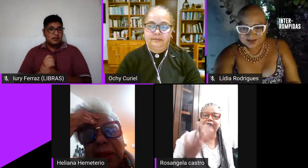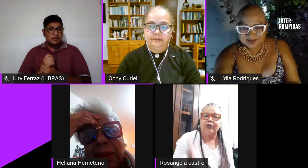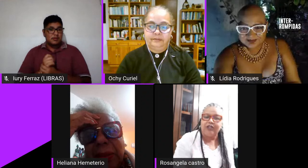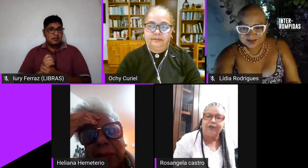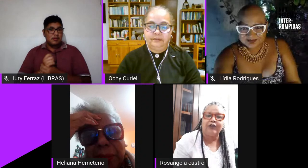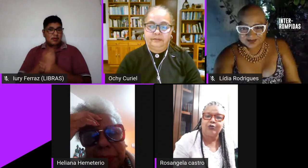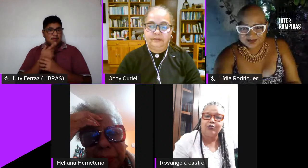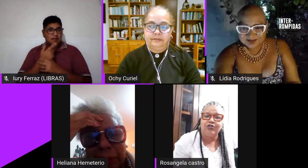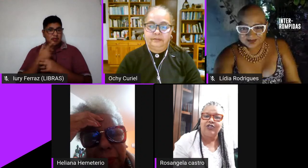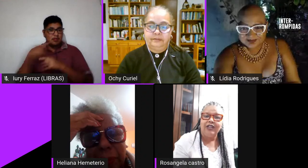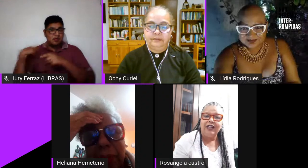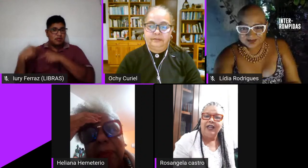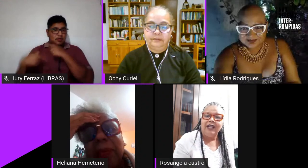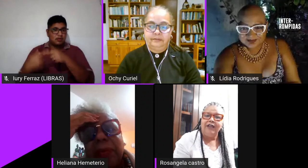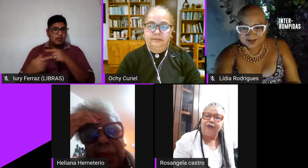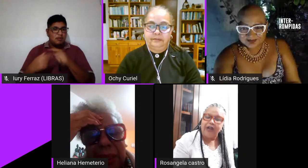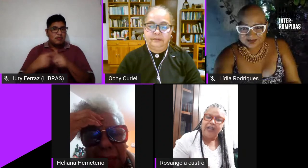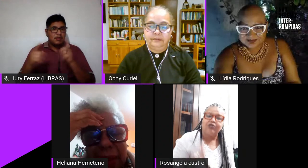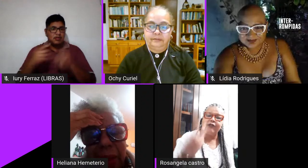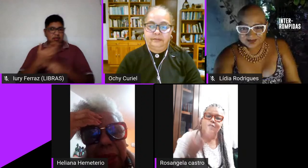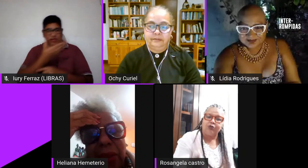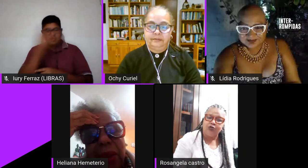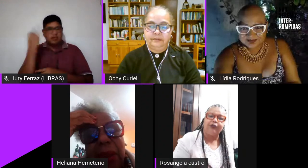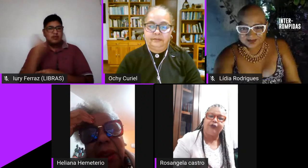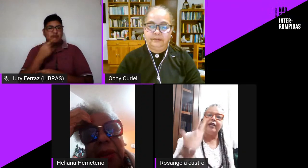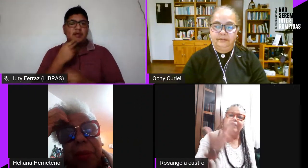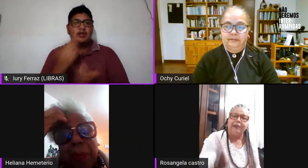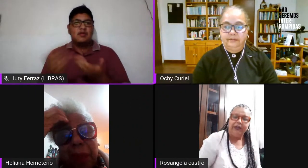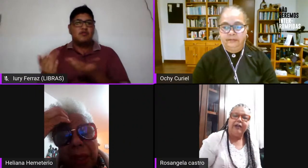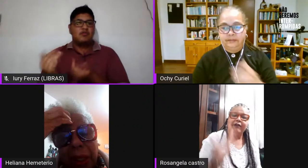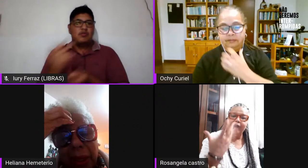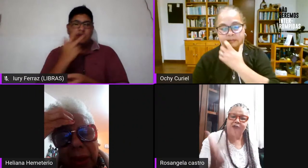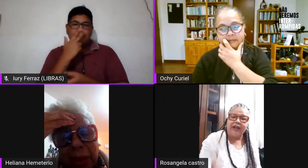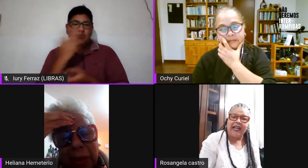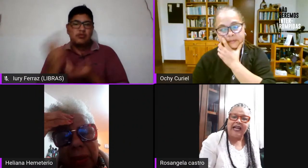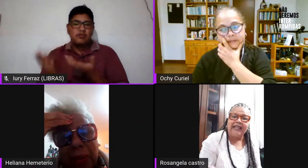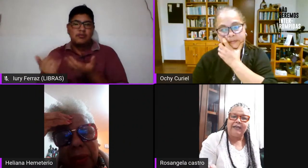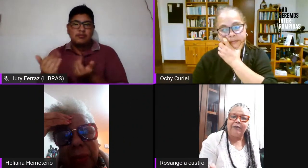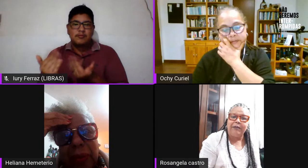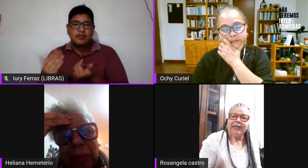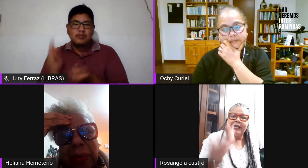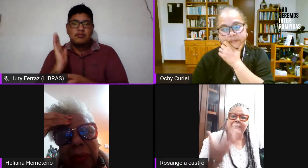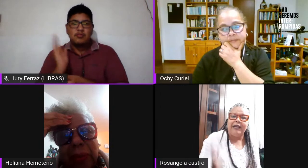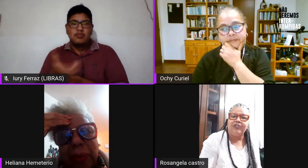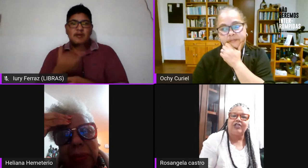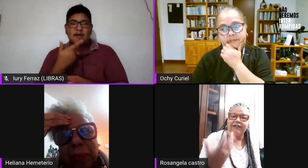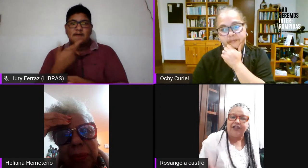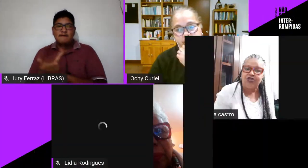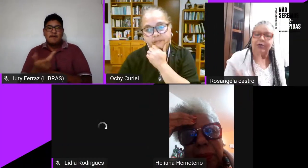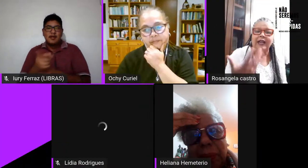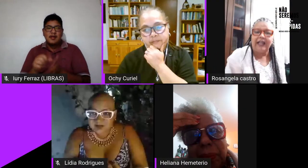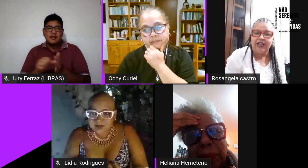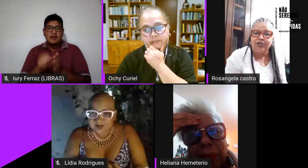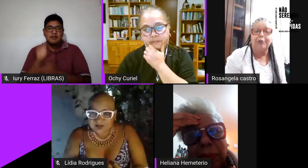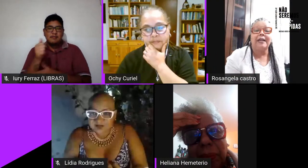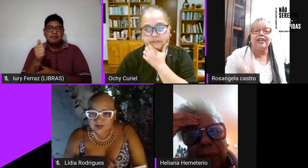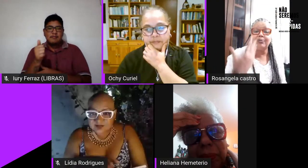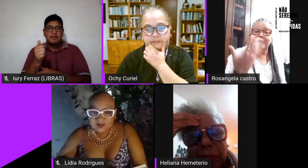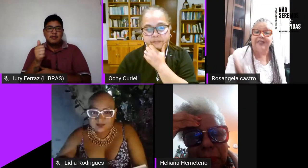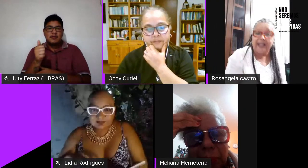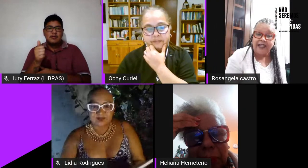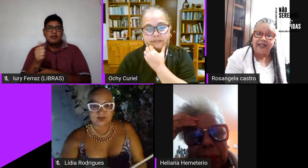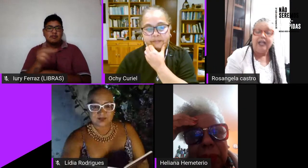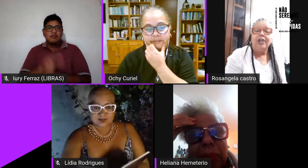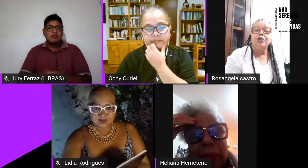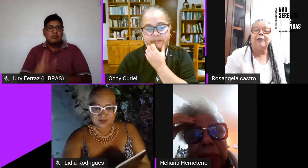mas não falou da juventude e foi a juventude foi foi falada primeiramente através de uma lésbica e uma